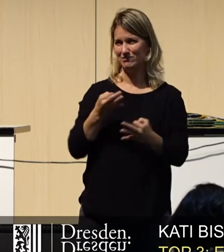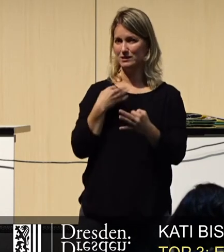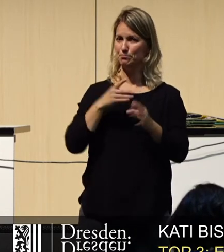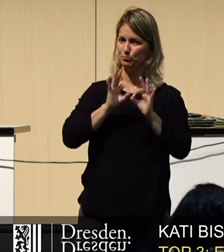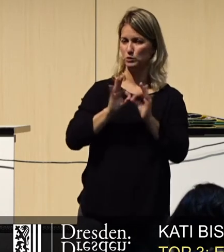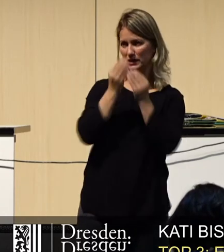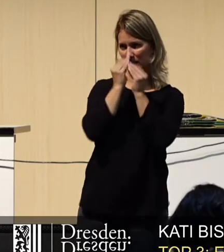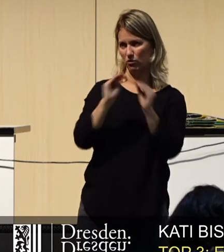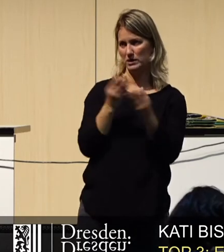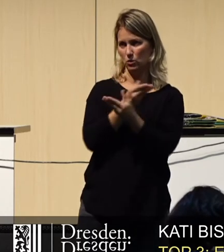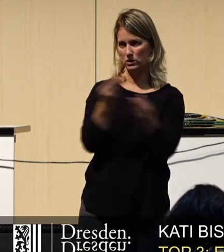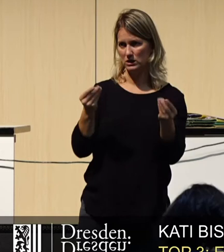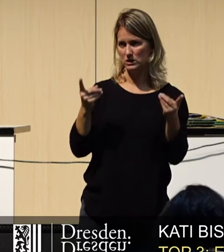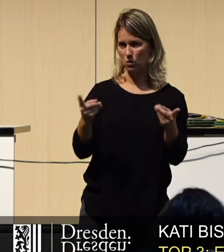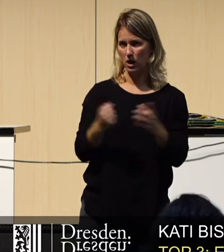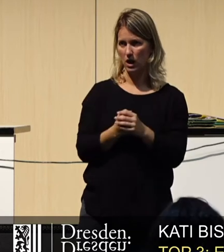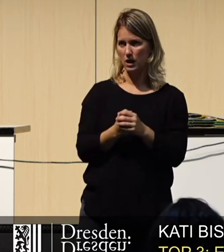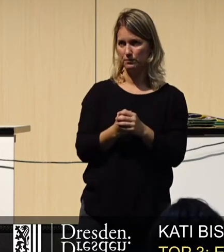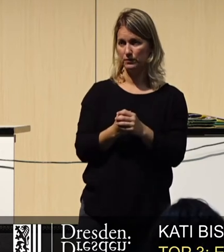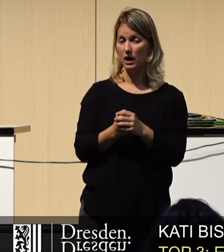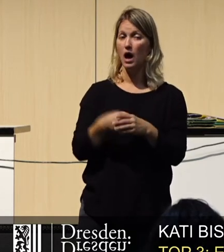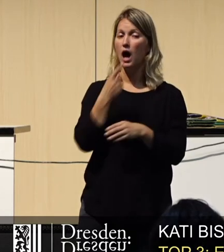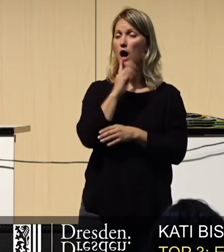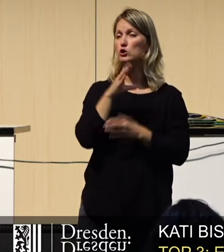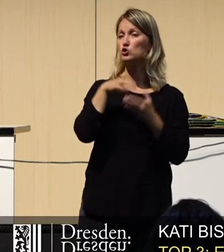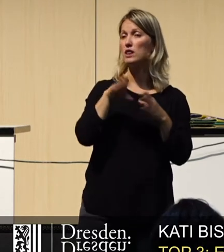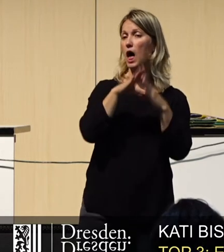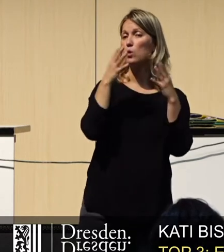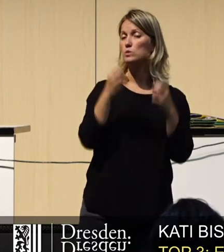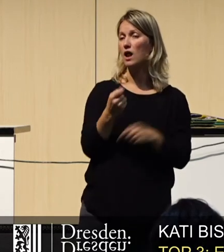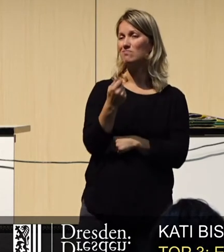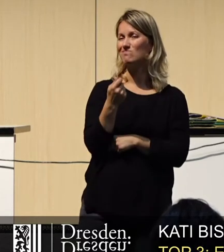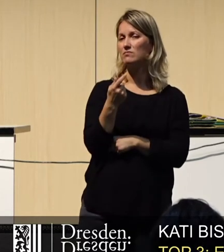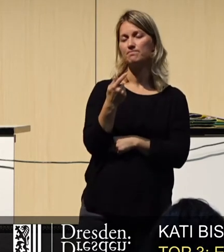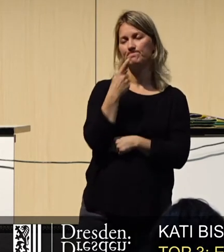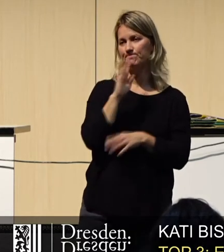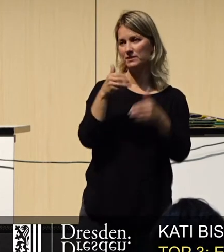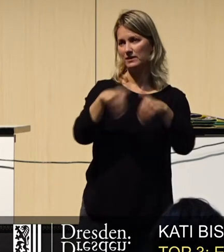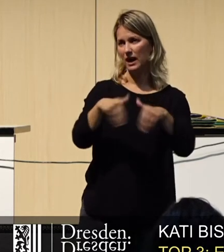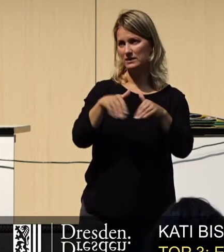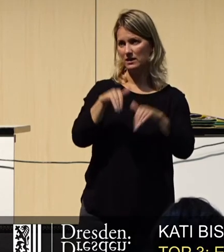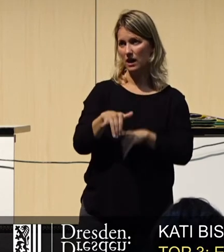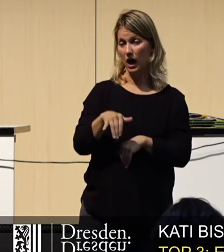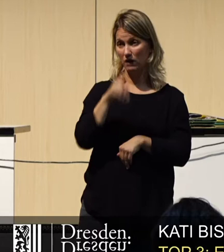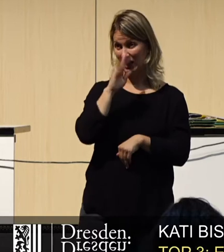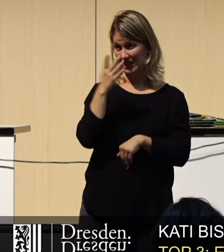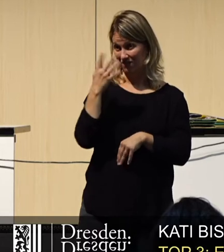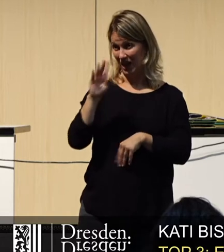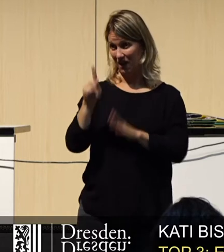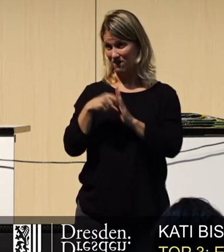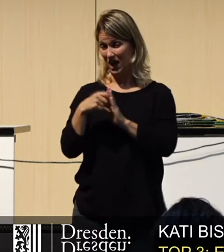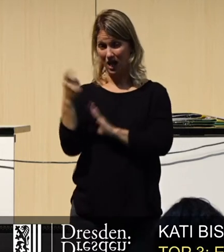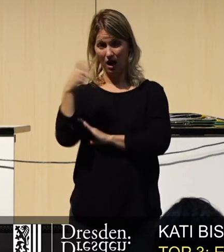Und zum anderen, weil die Mittel im städtischen Haushalt einfach mal begrenzt sind. Und nach dem Antrag der Freien Wähler hätte die Stadt allein